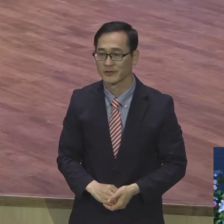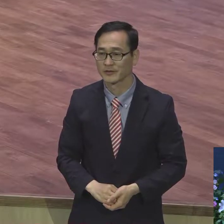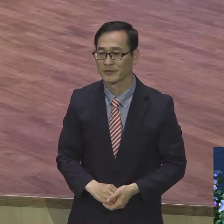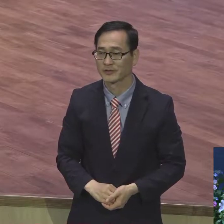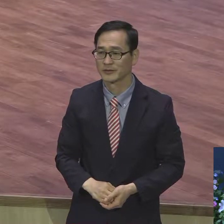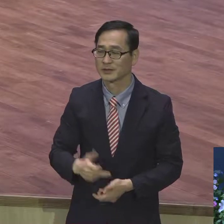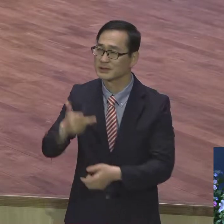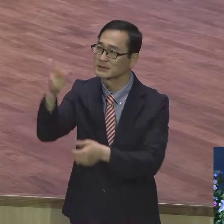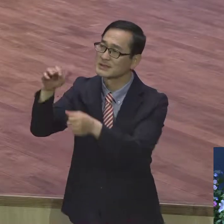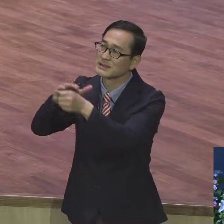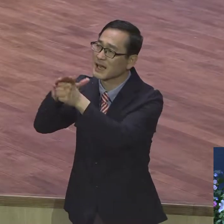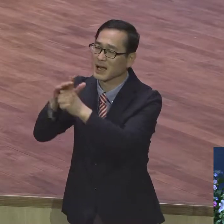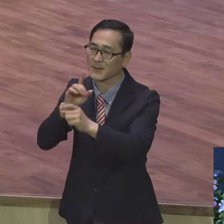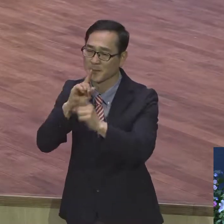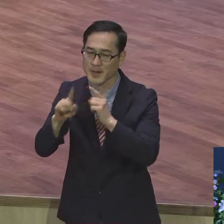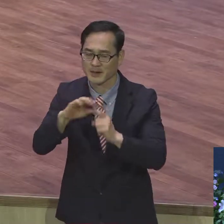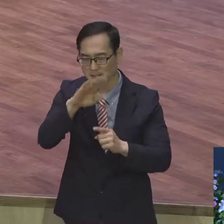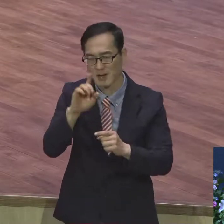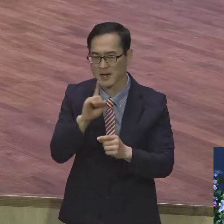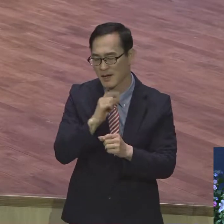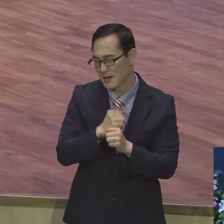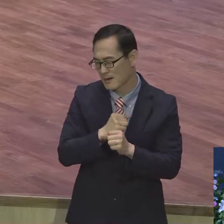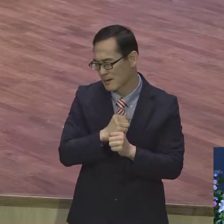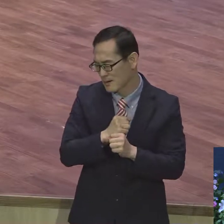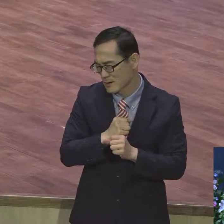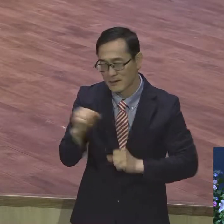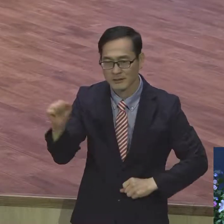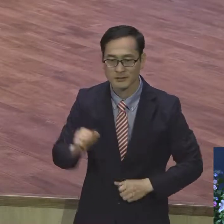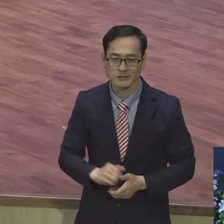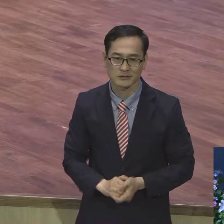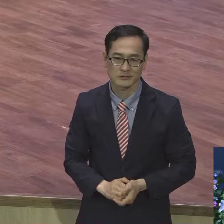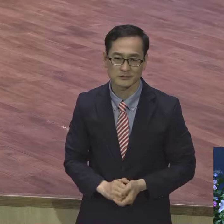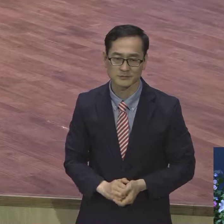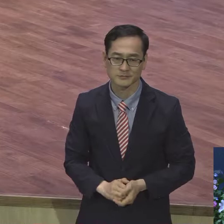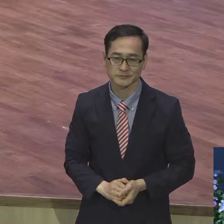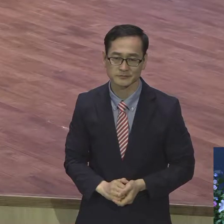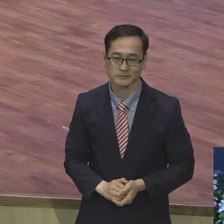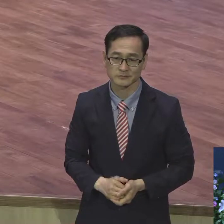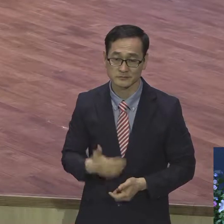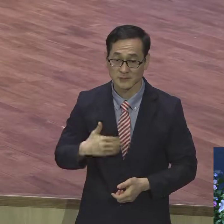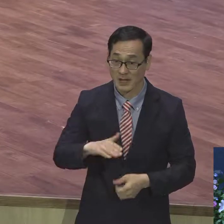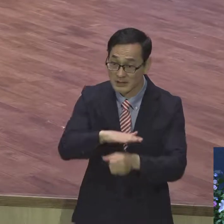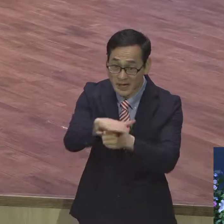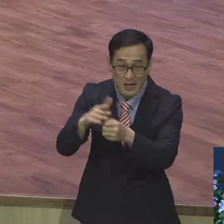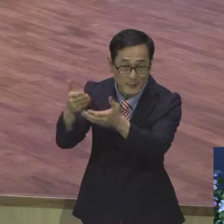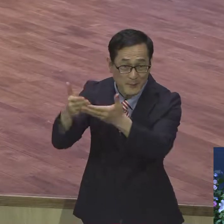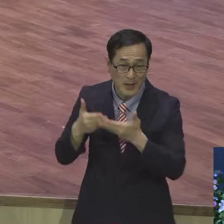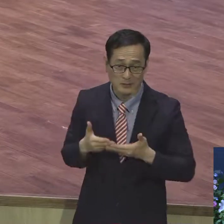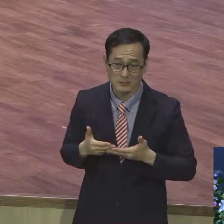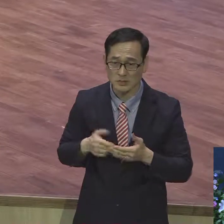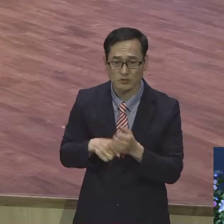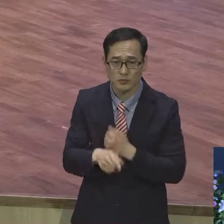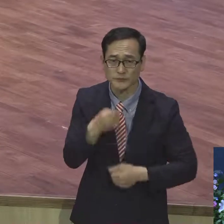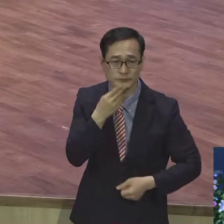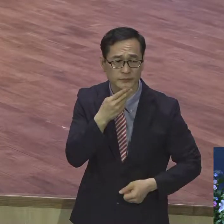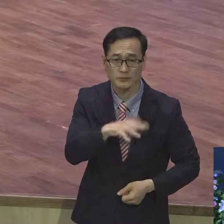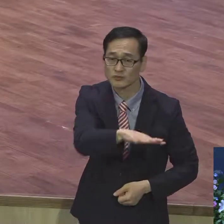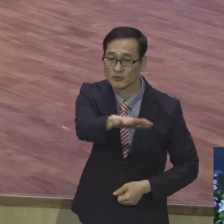구원받은 하나님의 자녀가 도저히 하나님의 사랑을 받을 수 없는 자격도 없는 나를 하나님의